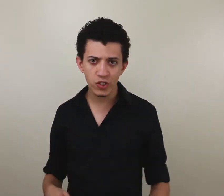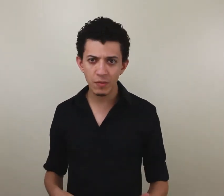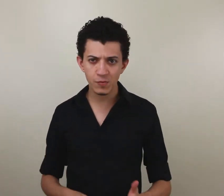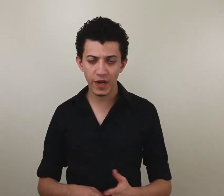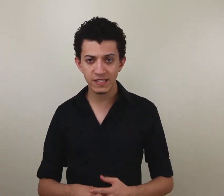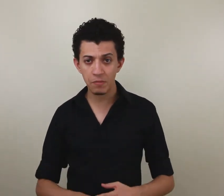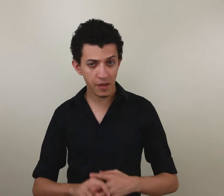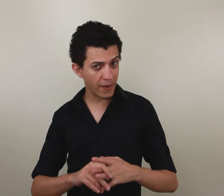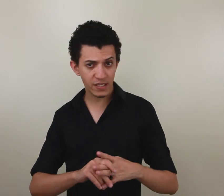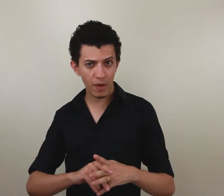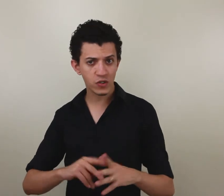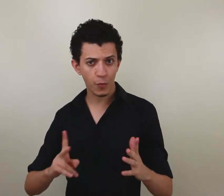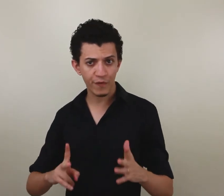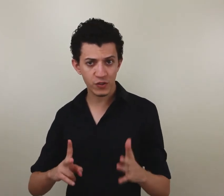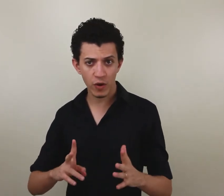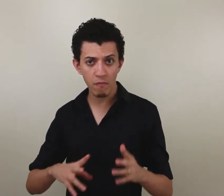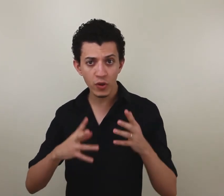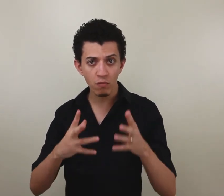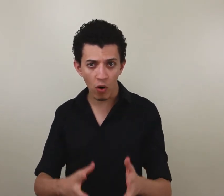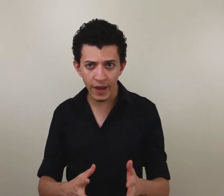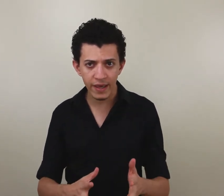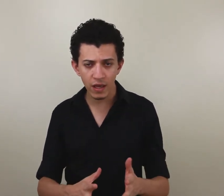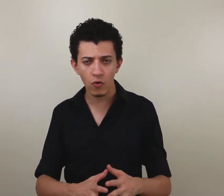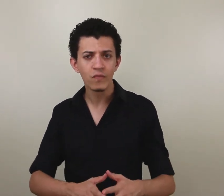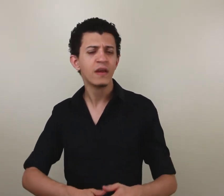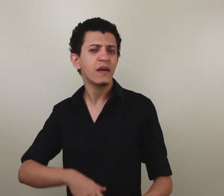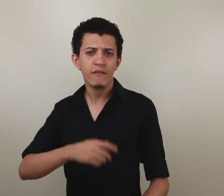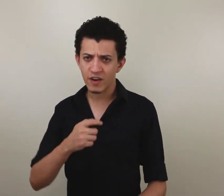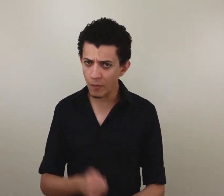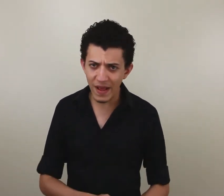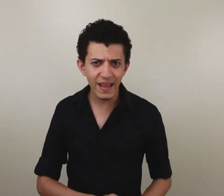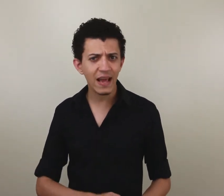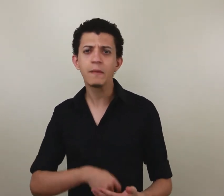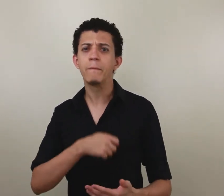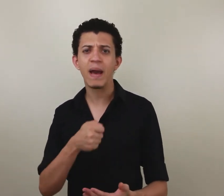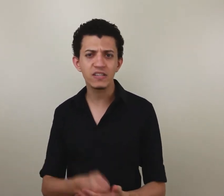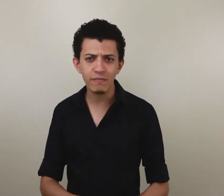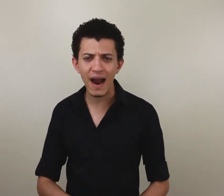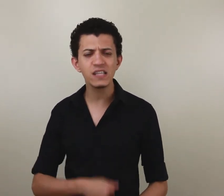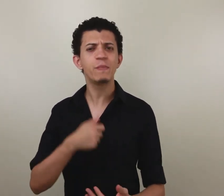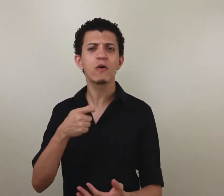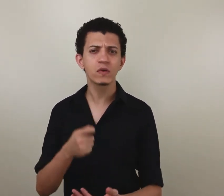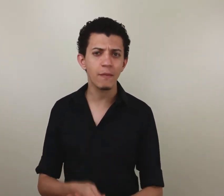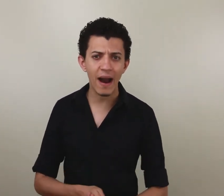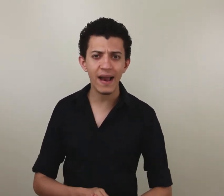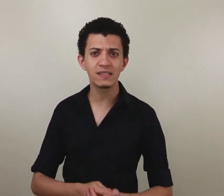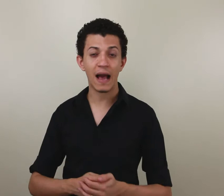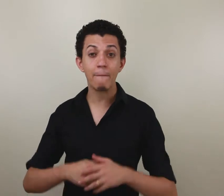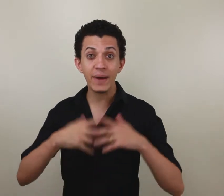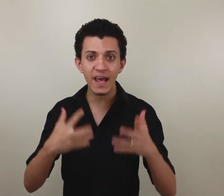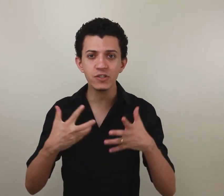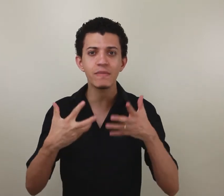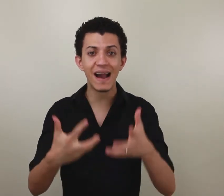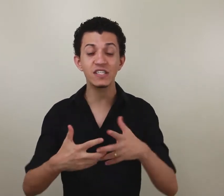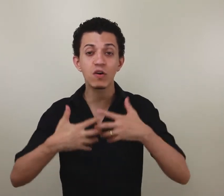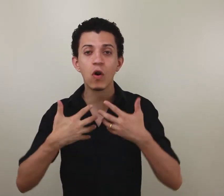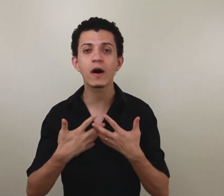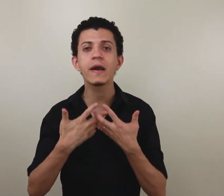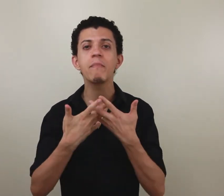Alguns de Libras, por exemplo, você percebeu que seu professor é muito bom naquilo? Fica no pé dele, pede mais, pergunta mais, aprende mais e coloque em